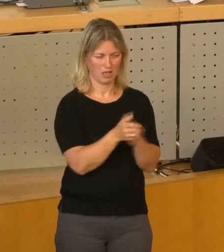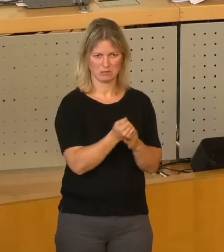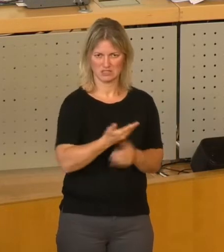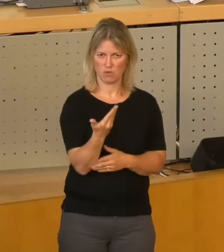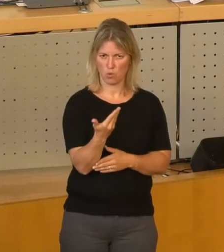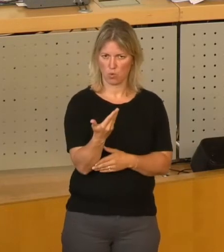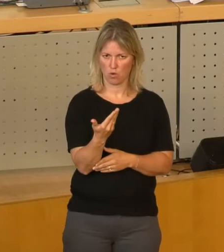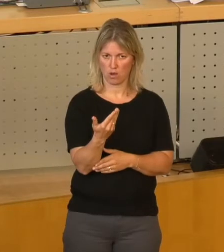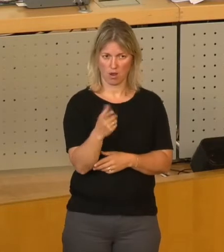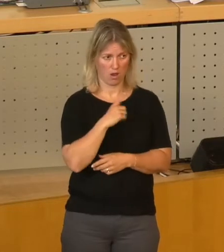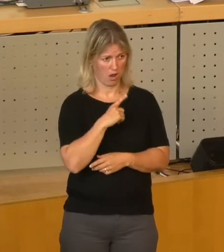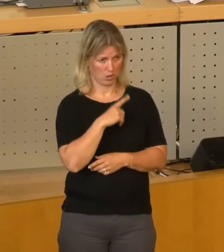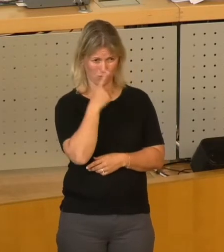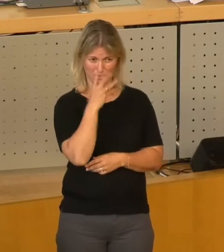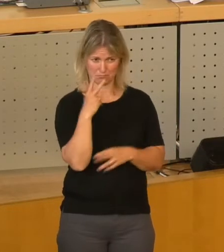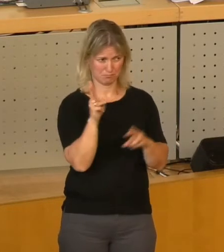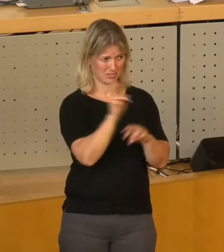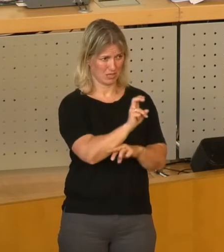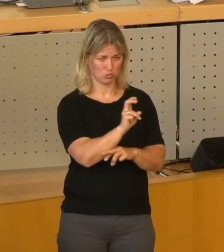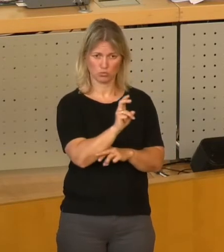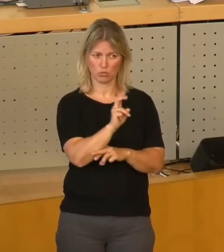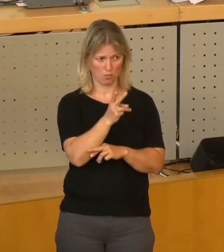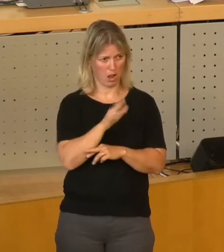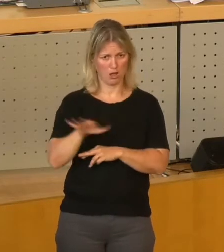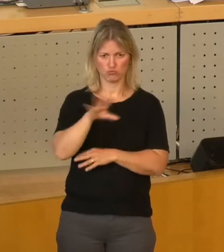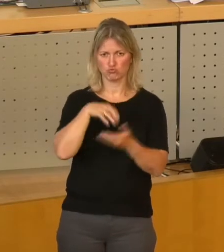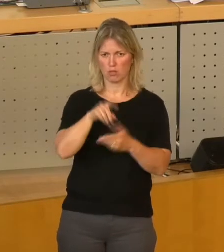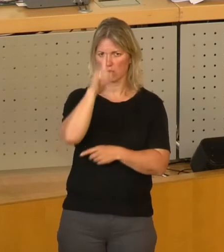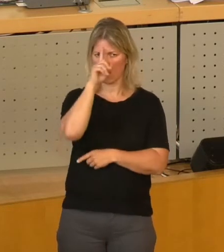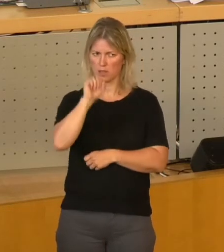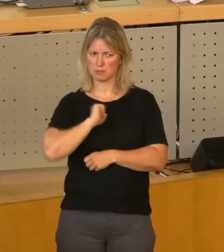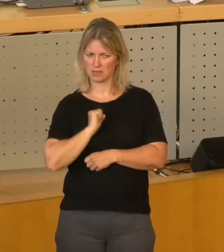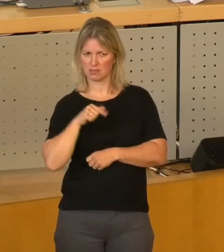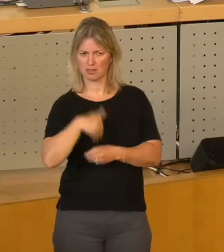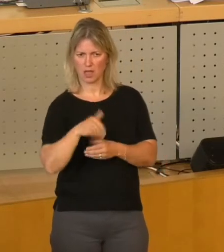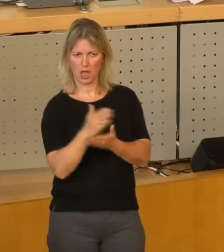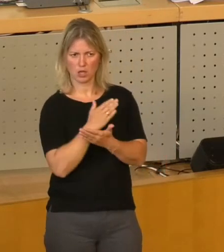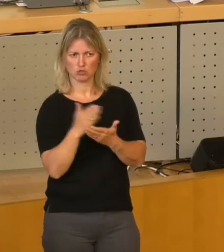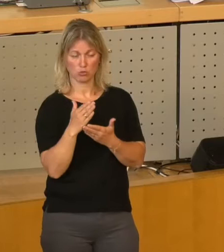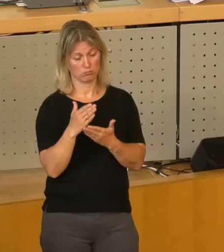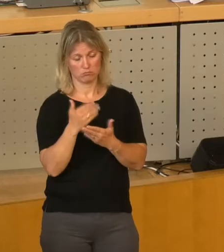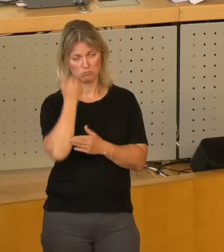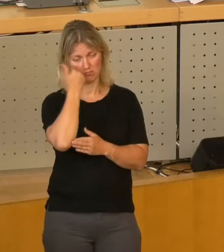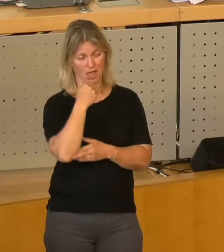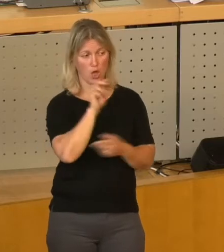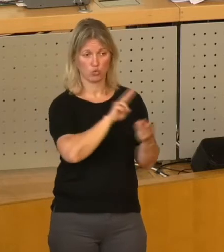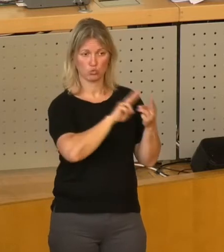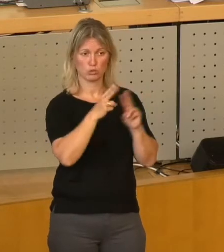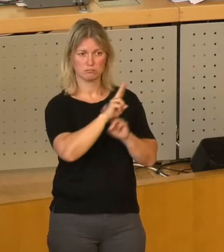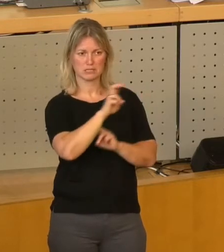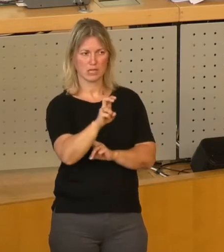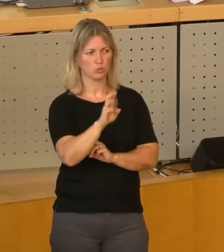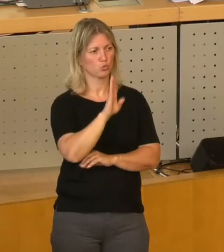hat, bei allen Besetzungen mitzuwirken, dann sollten eigentlich auch solche Umbesetzungen nicht einfach